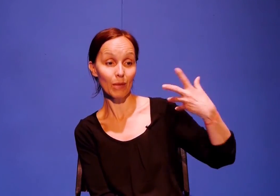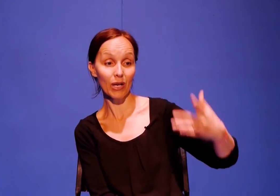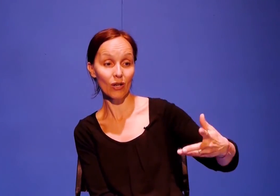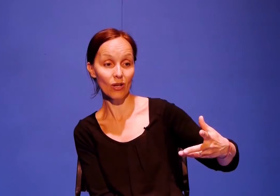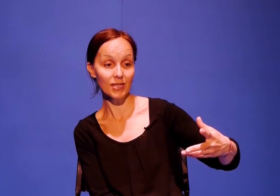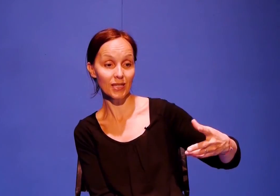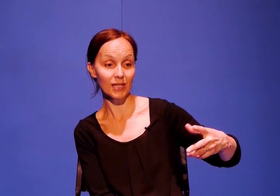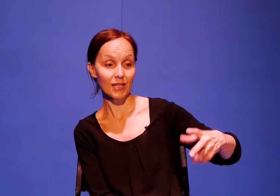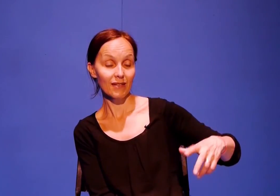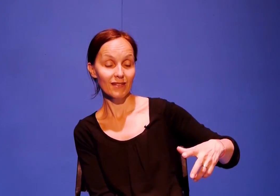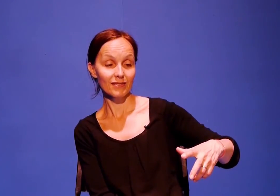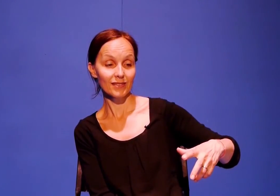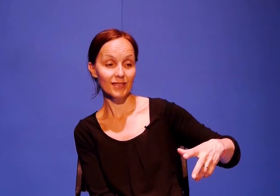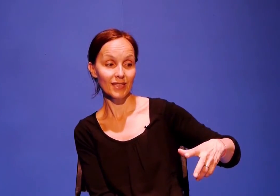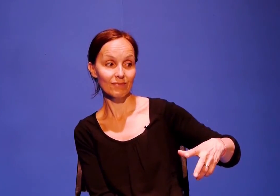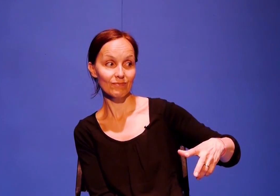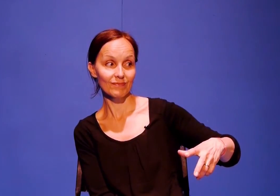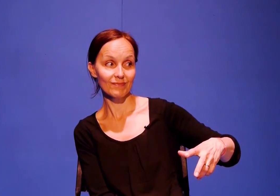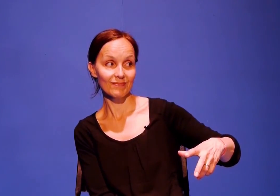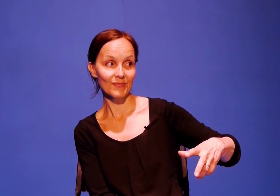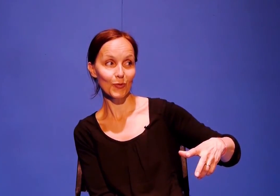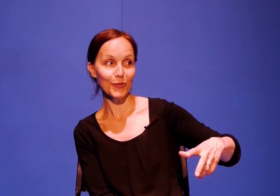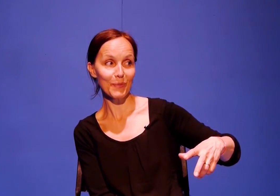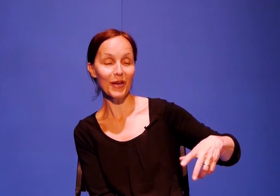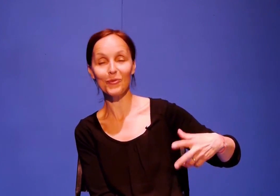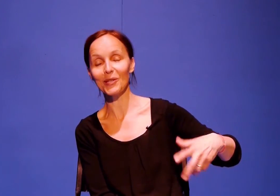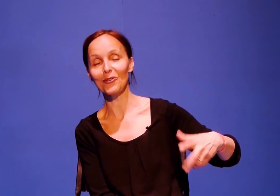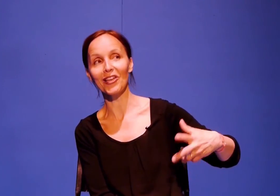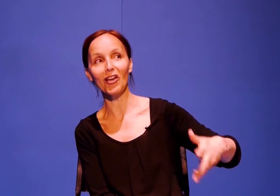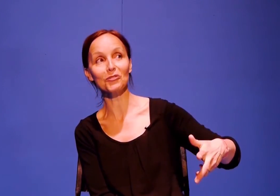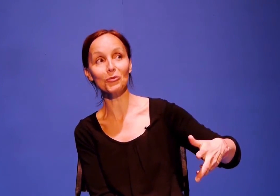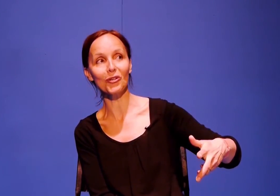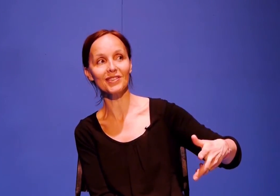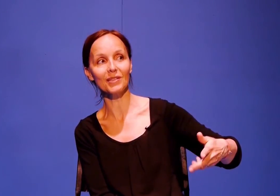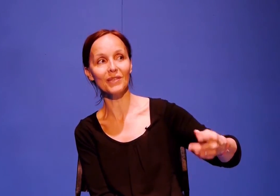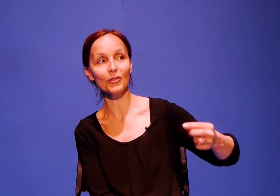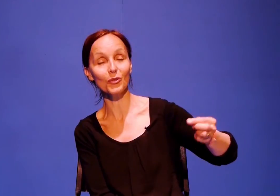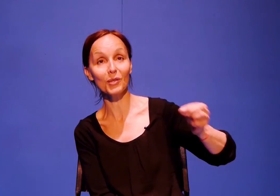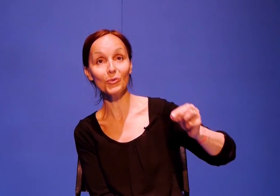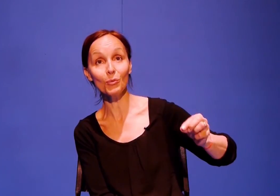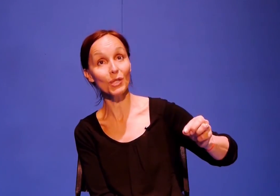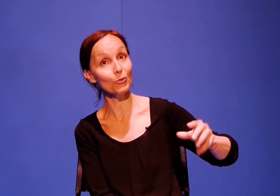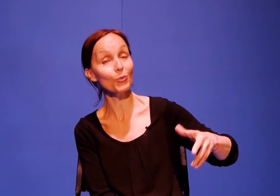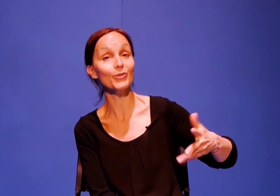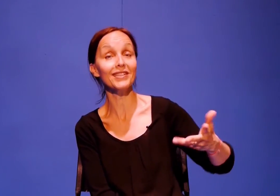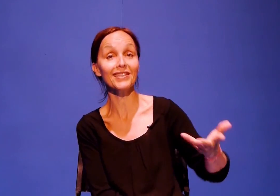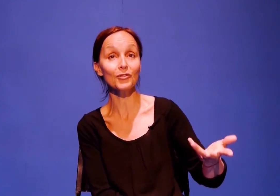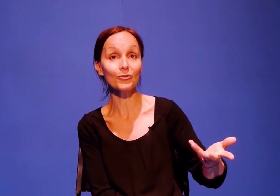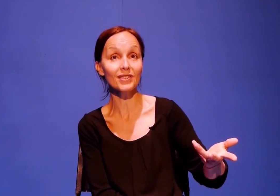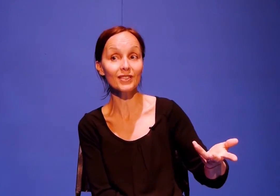la parole, c'est pas en prétendant rien résoudre, c'est mettre des mots et plutôt poser des questions, essayer de